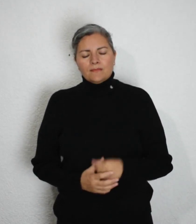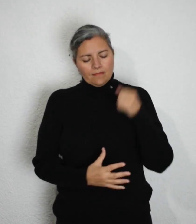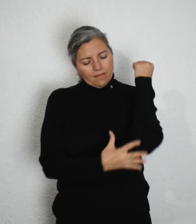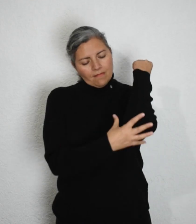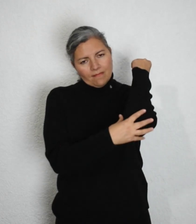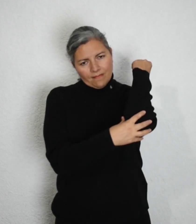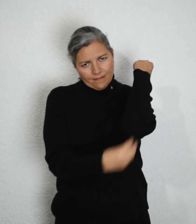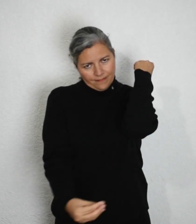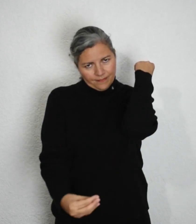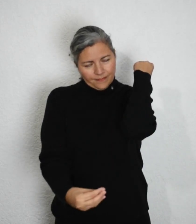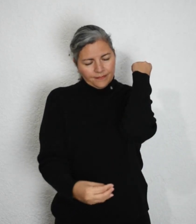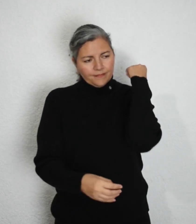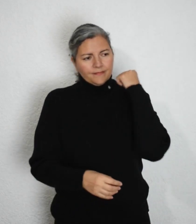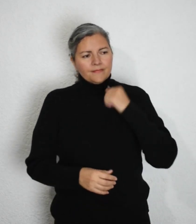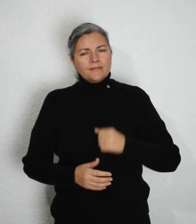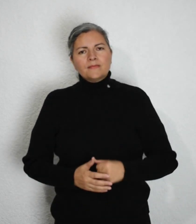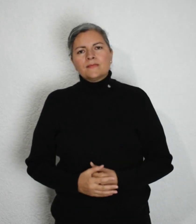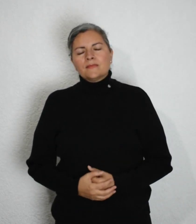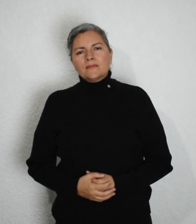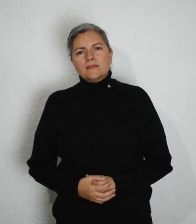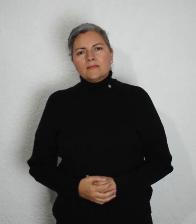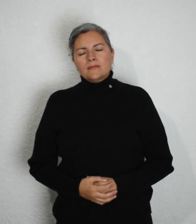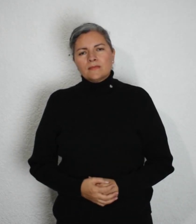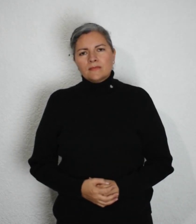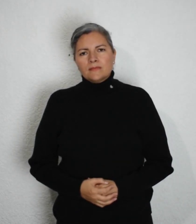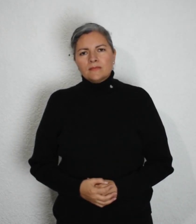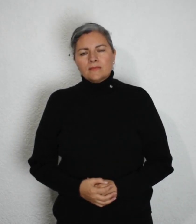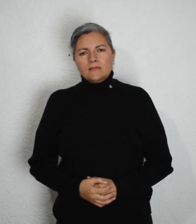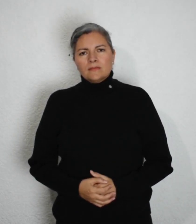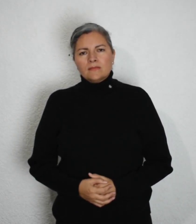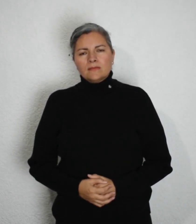secuestro,